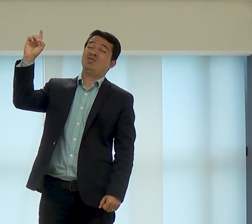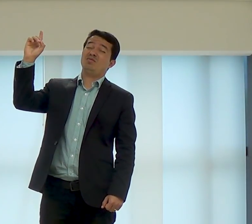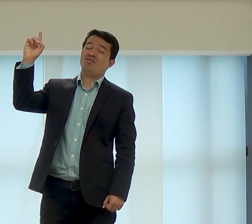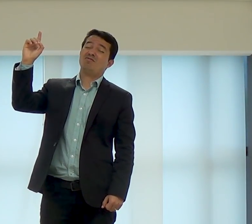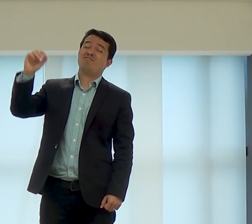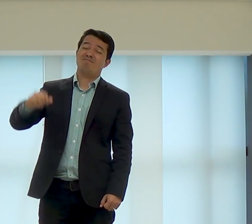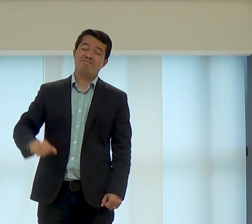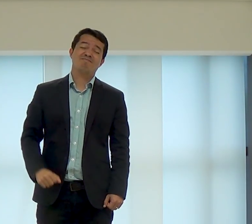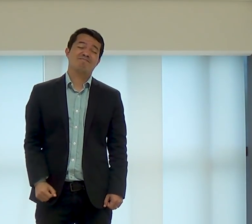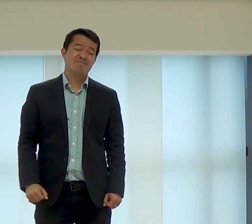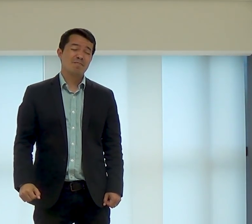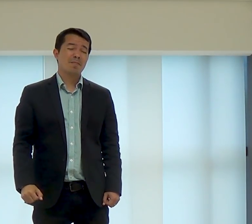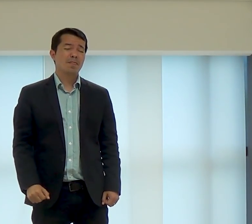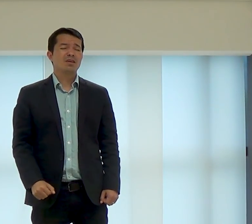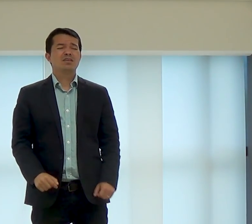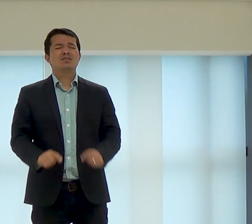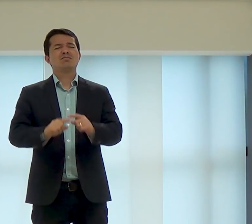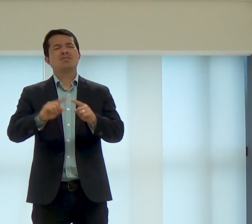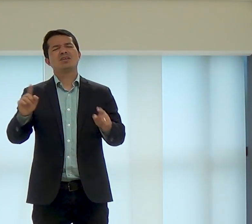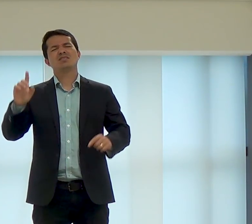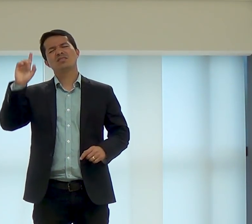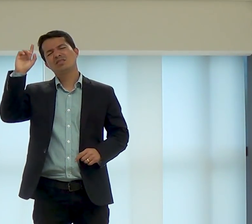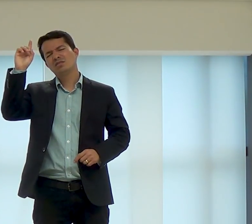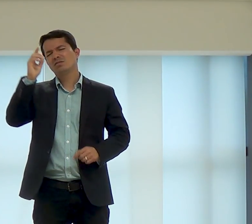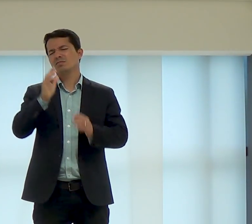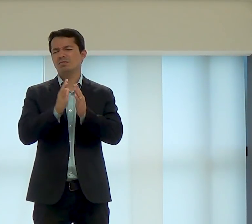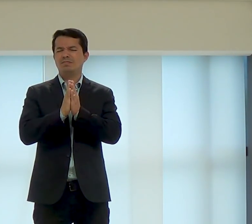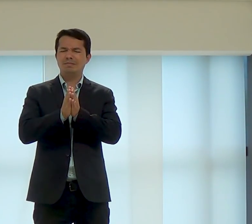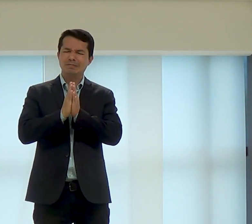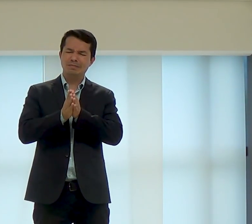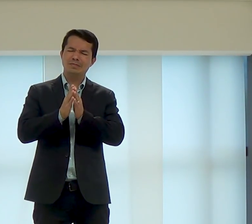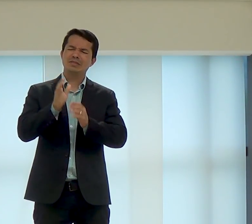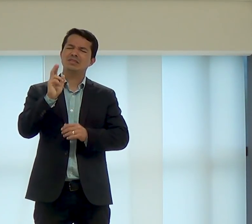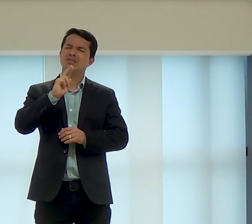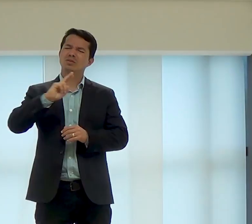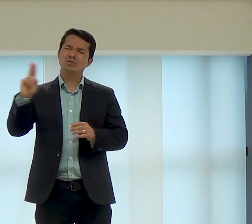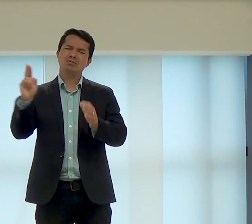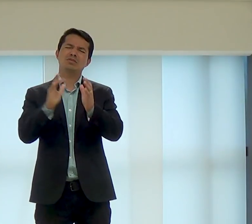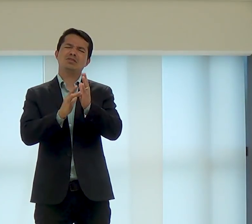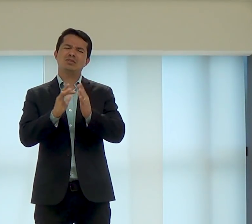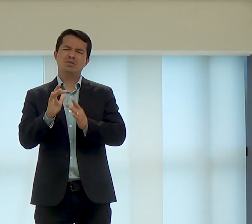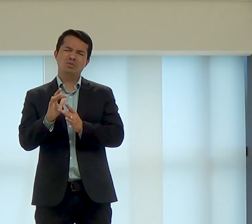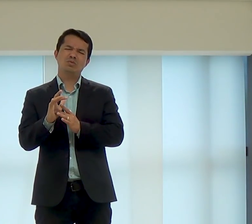e ele teve essa missão tão importante, cuidar do filho de Deus.